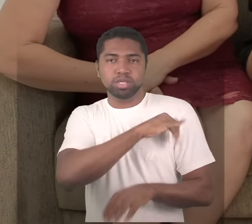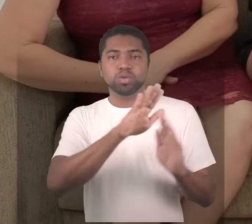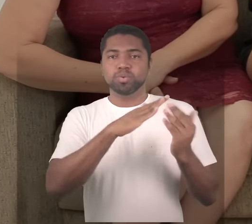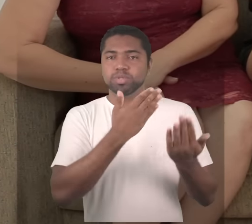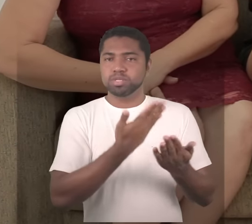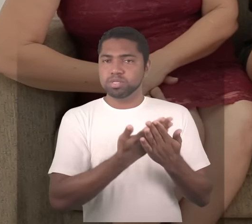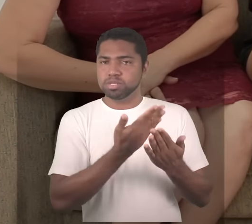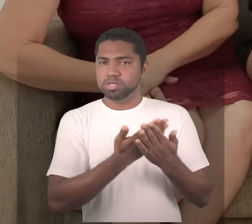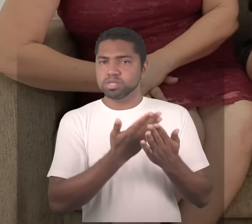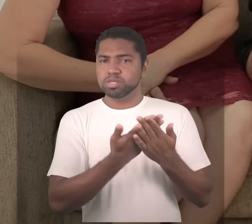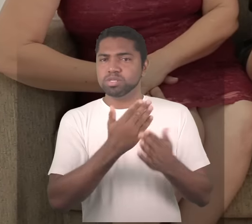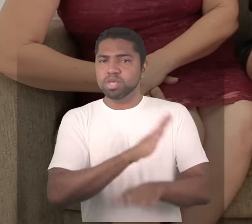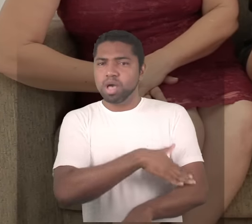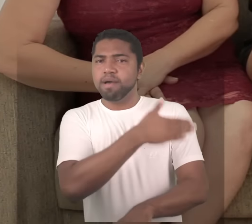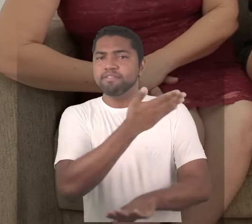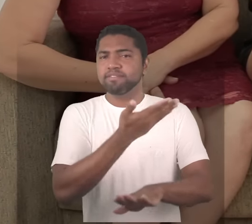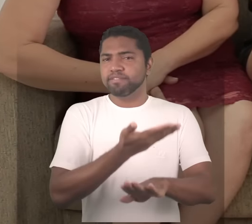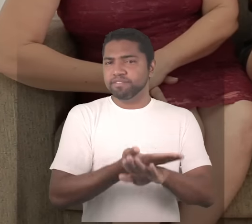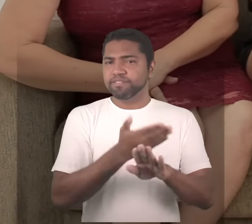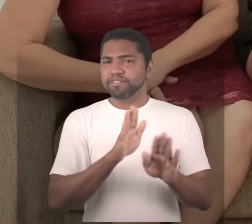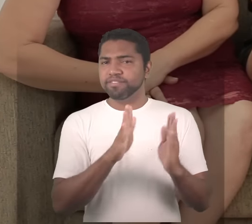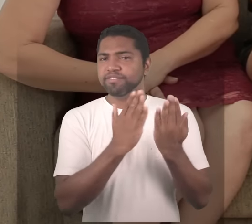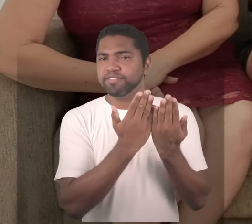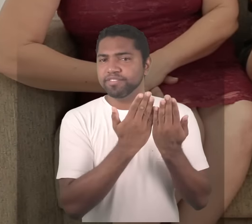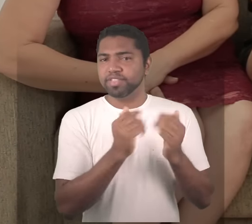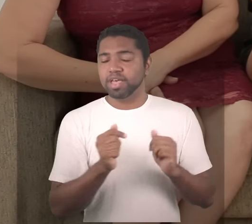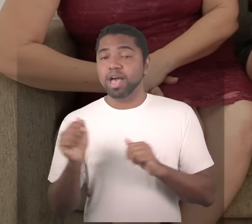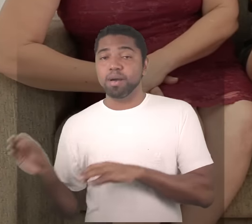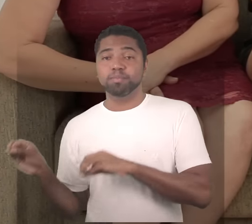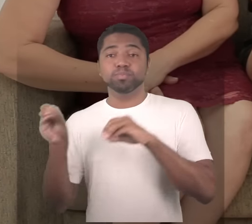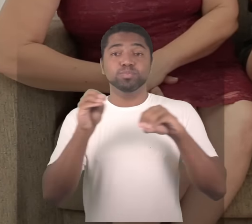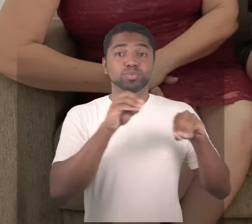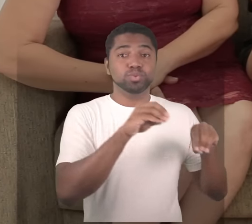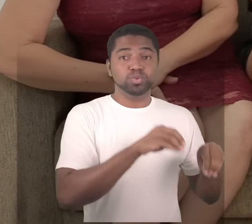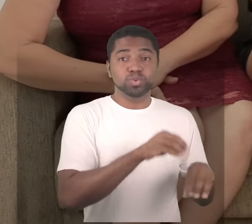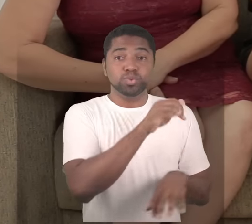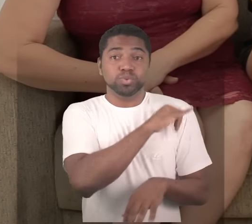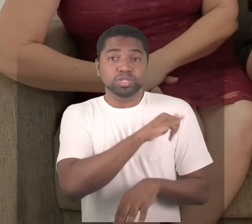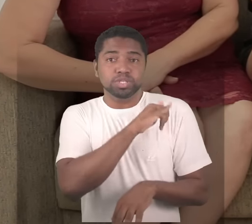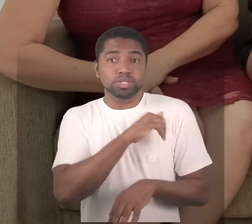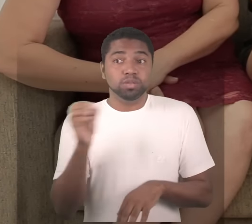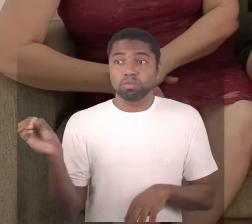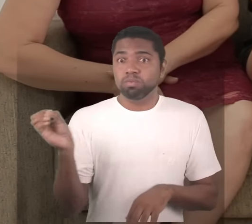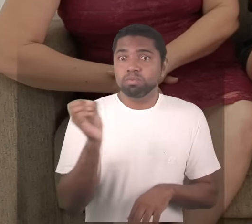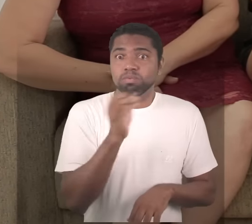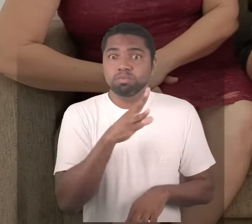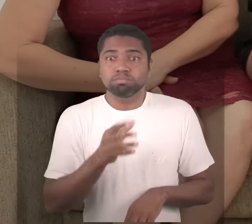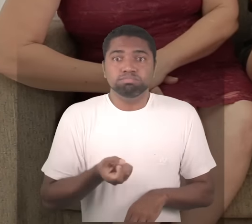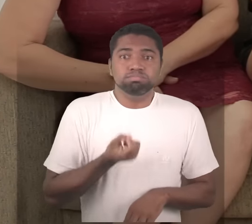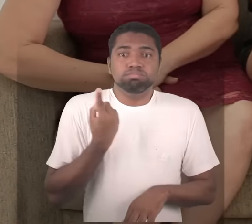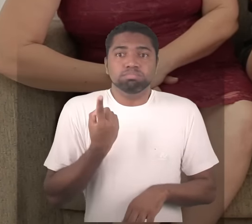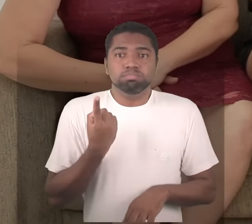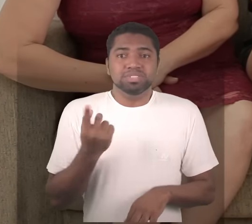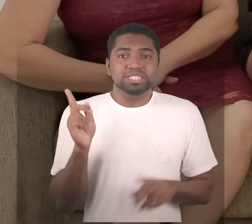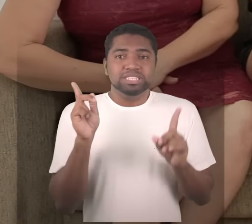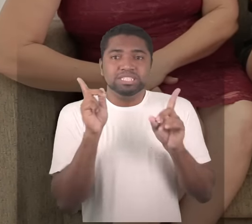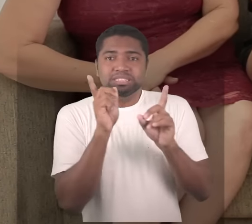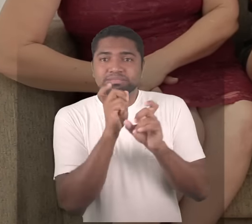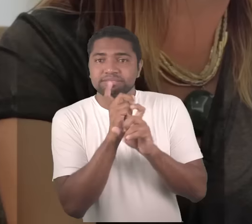ele ao chegar no Rio de Janeiro, nessa nova realidade ele sentiu a dificuldade de ficar ali sem os